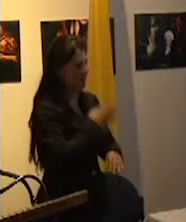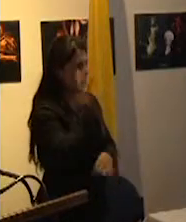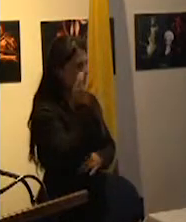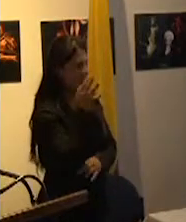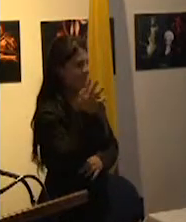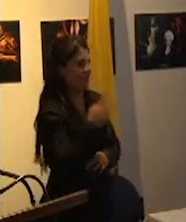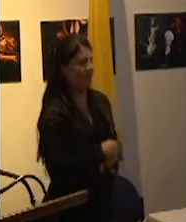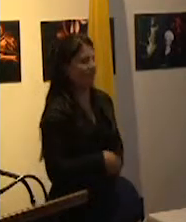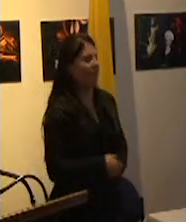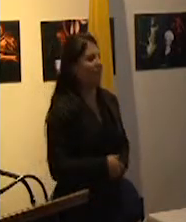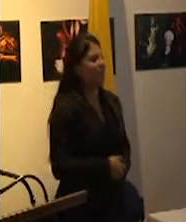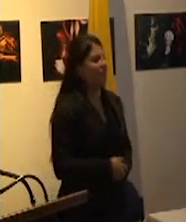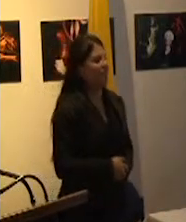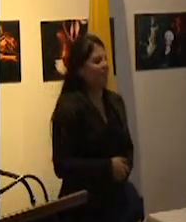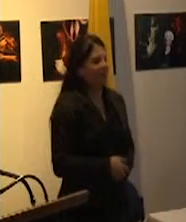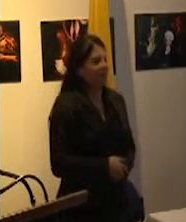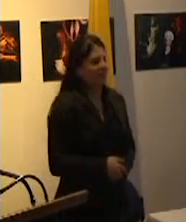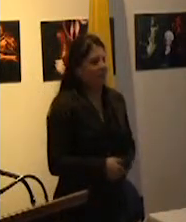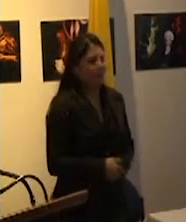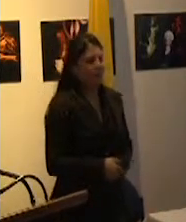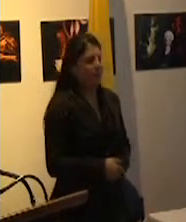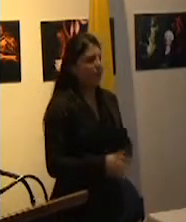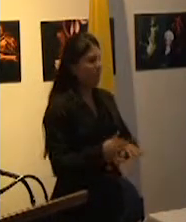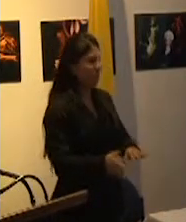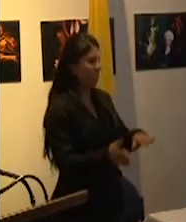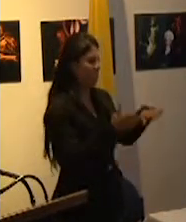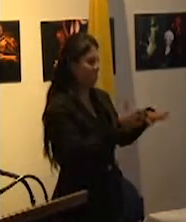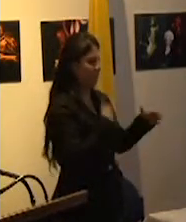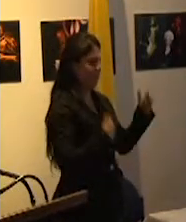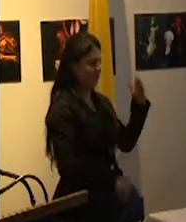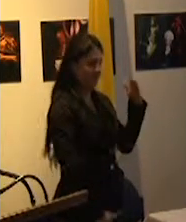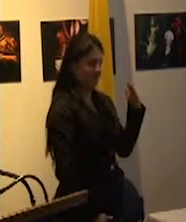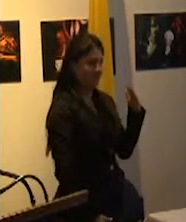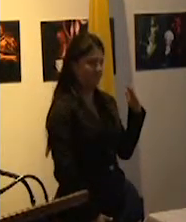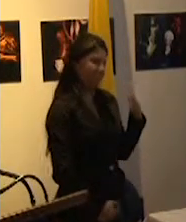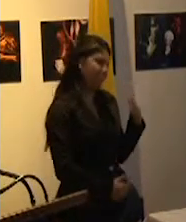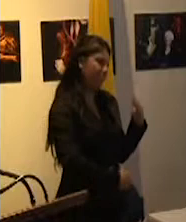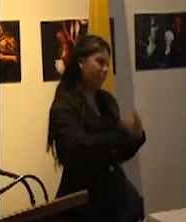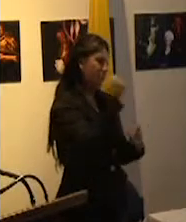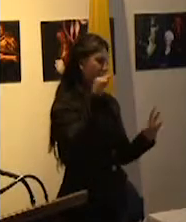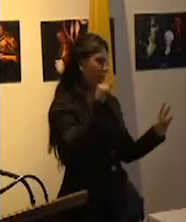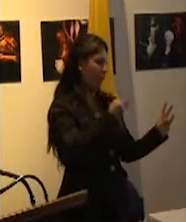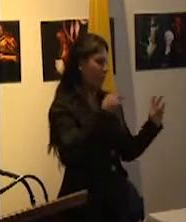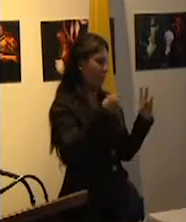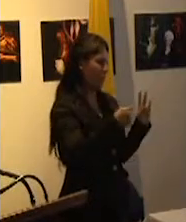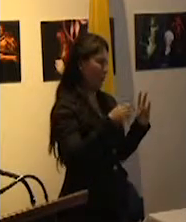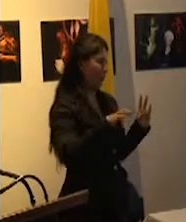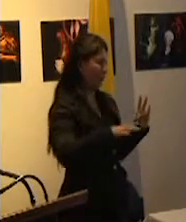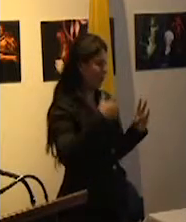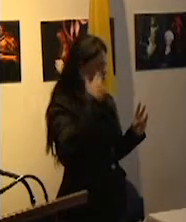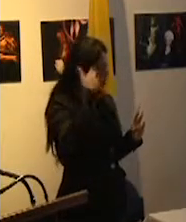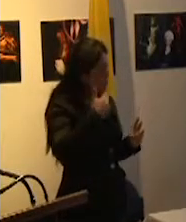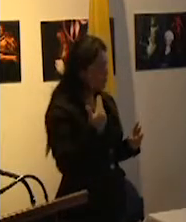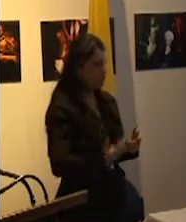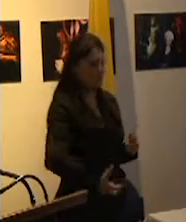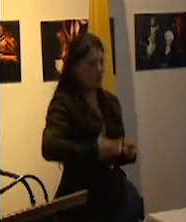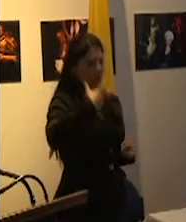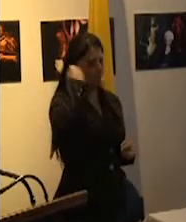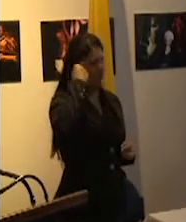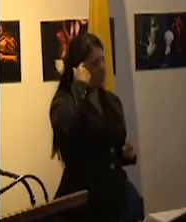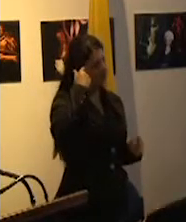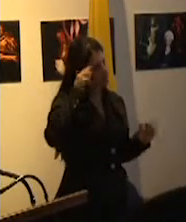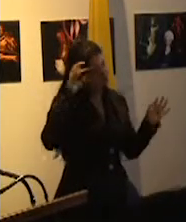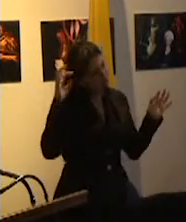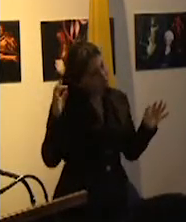Voy a comenzar entonces con una perspectiva un poco más histórica y me voy a centrar